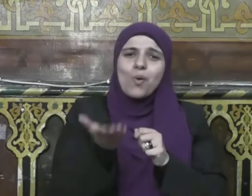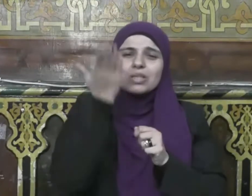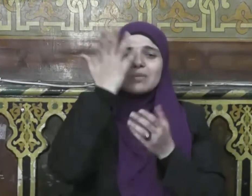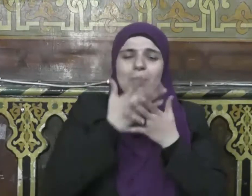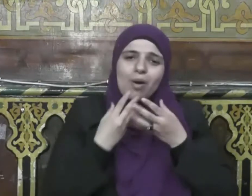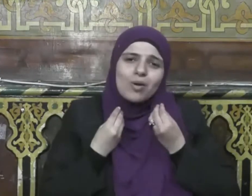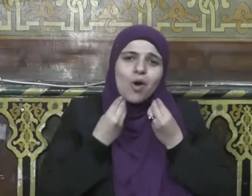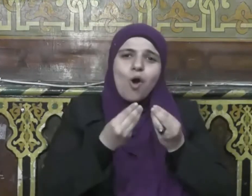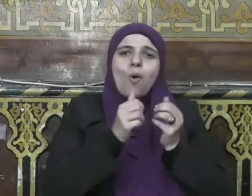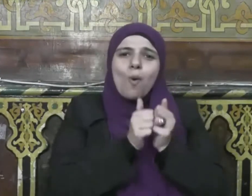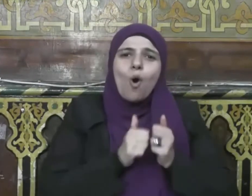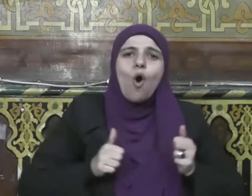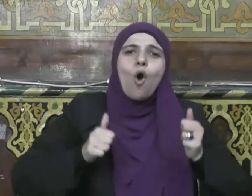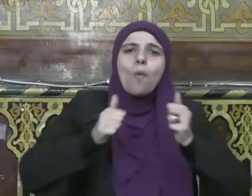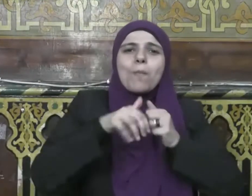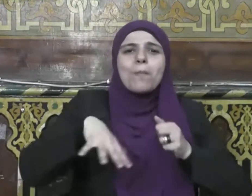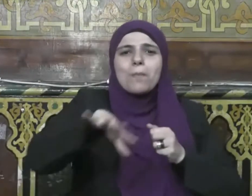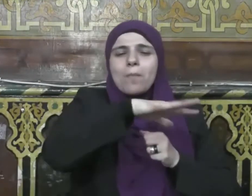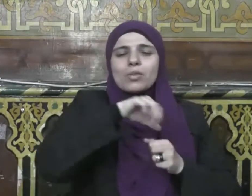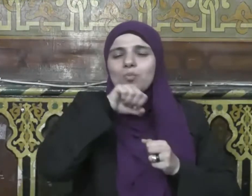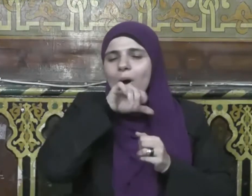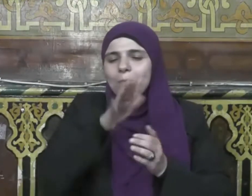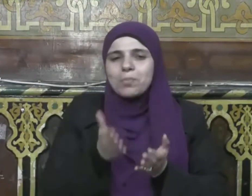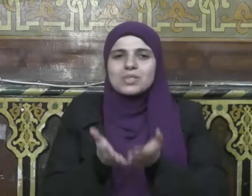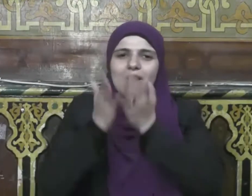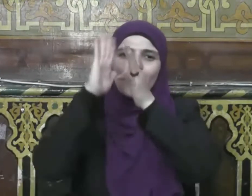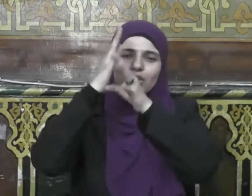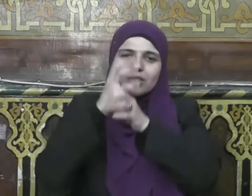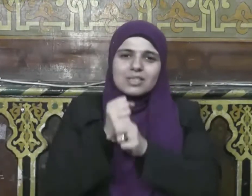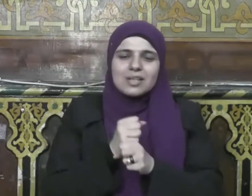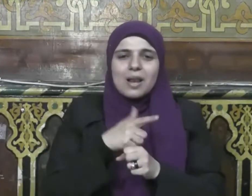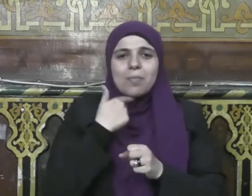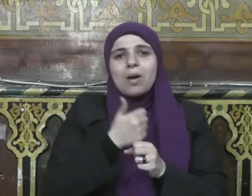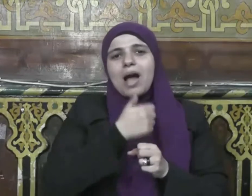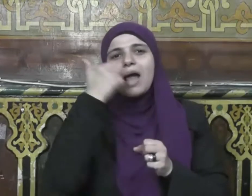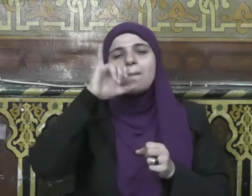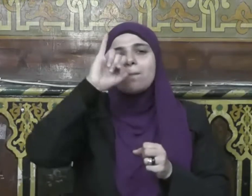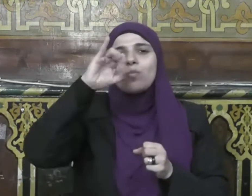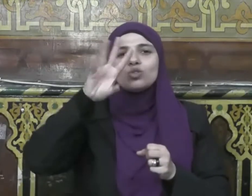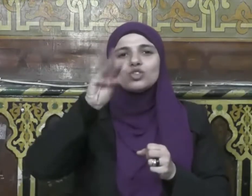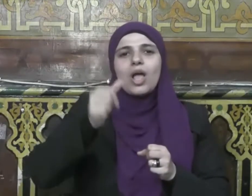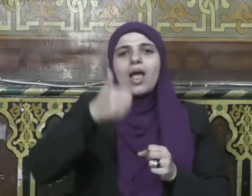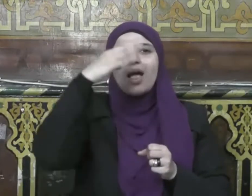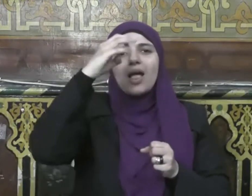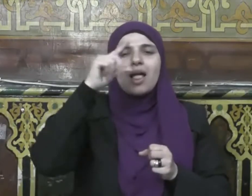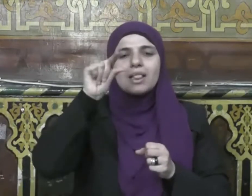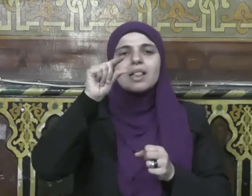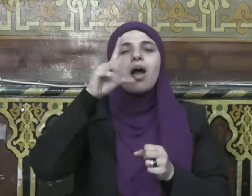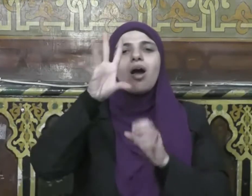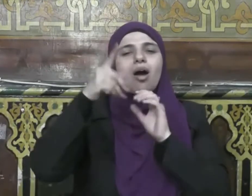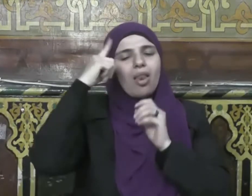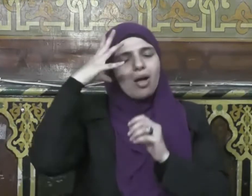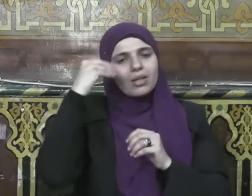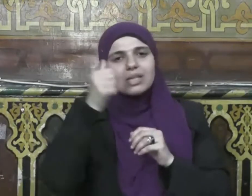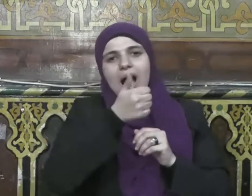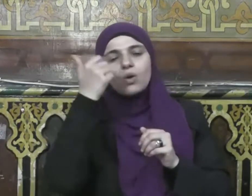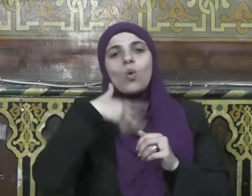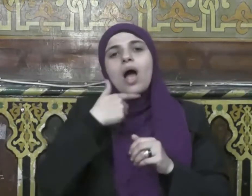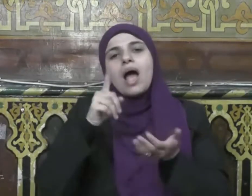مجاهد رضي الله عنه أن النبي صلى الله عليه وسلم ذكر رجلا من